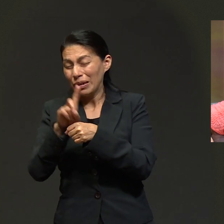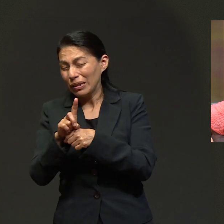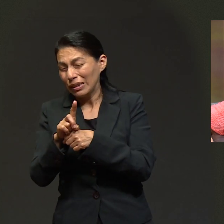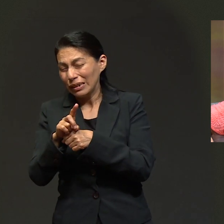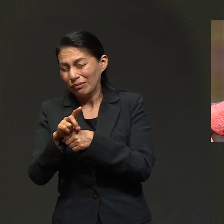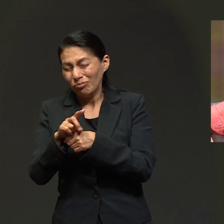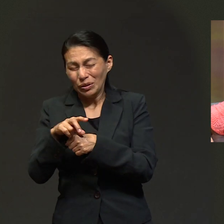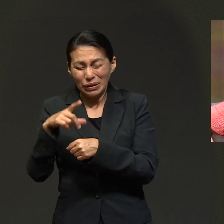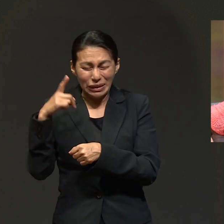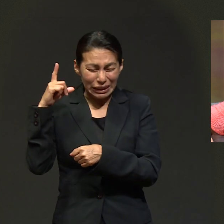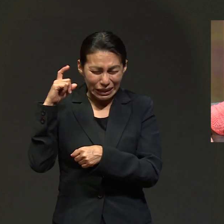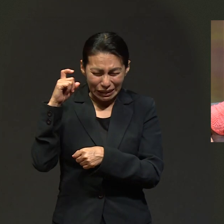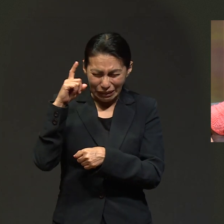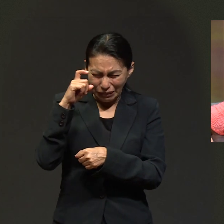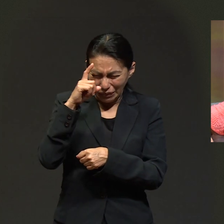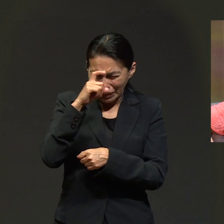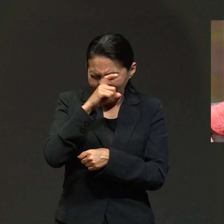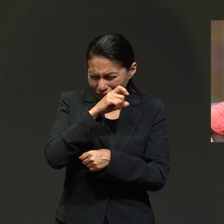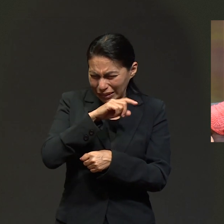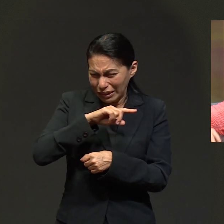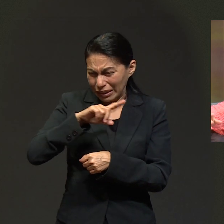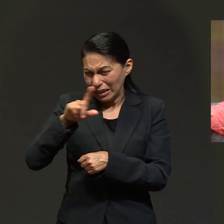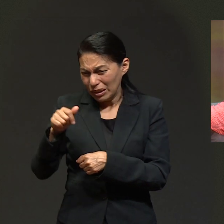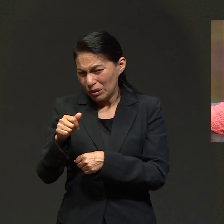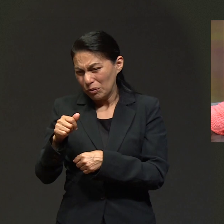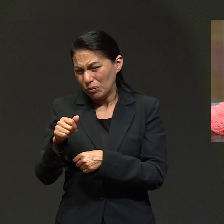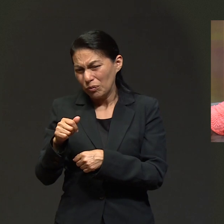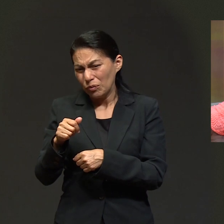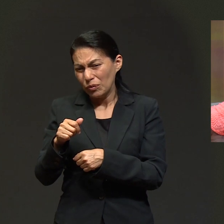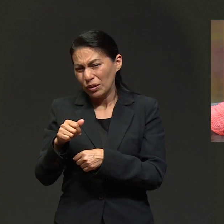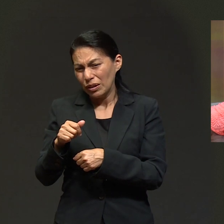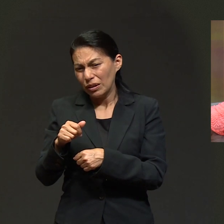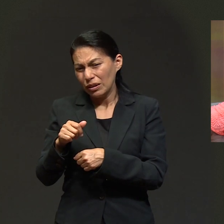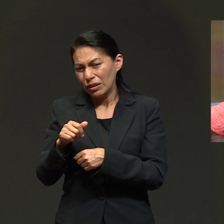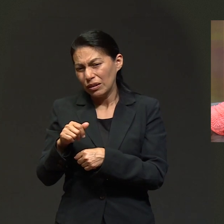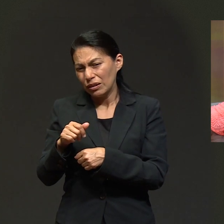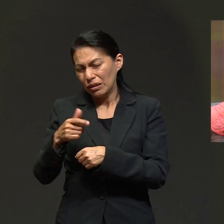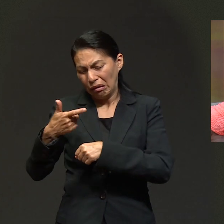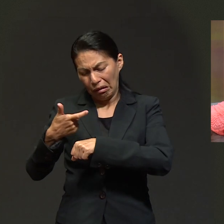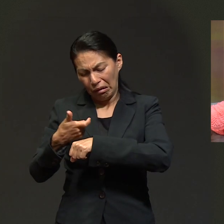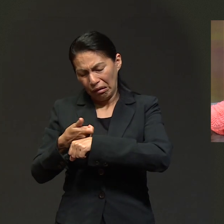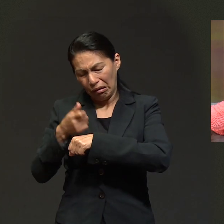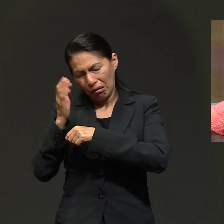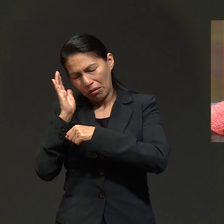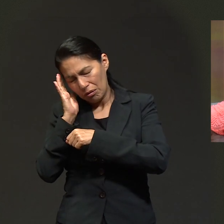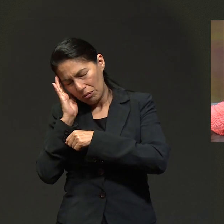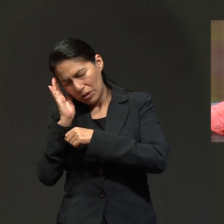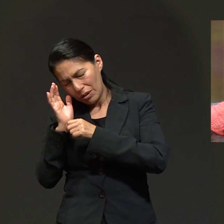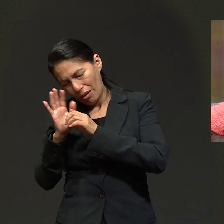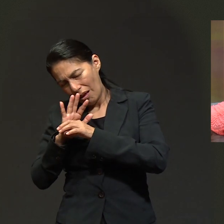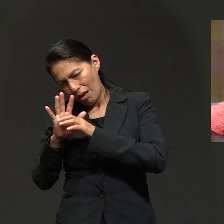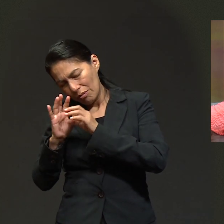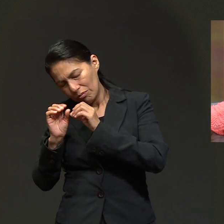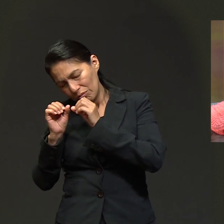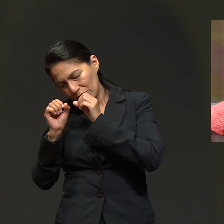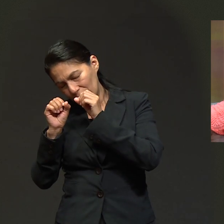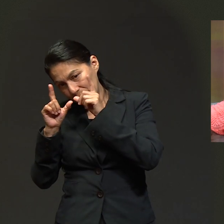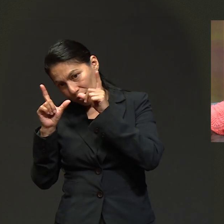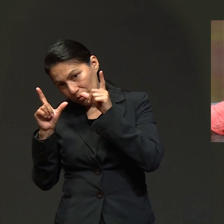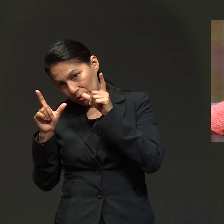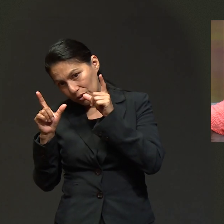primer día fue terrible, terrible. Porque después de que pasa la anestesia es muy doloroso. Pero al día siguiente,